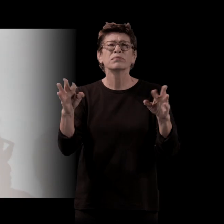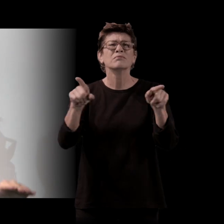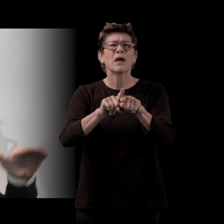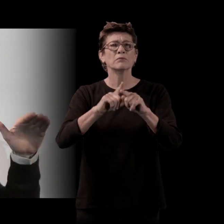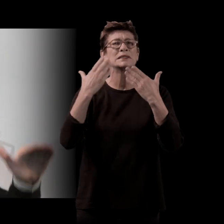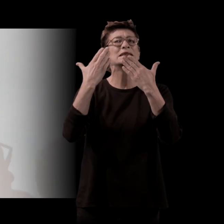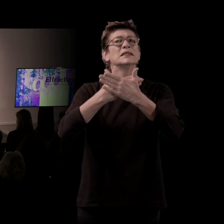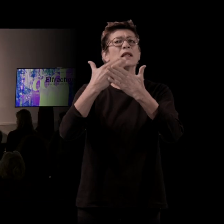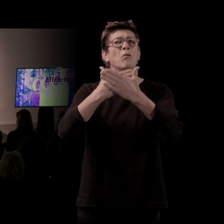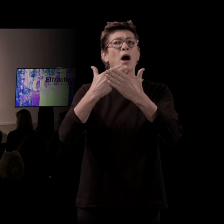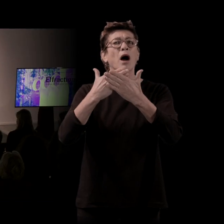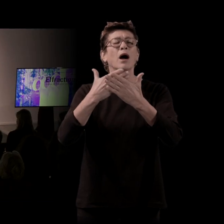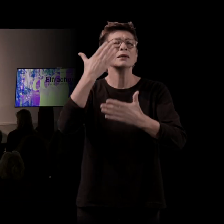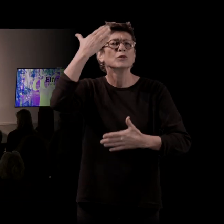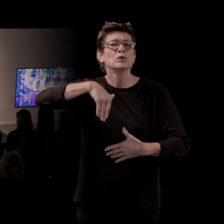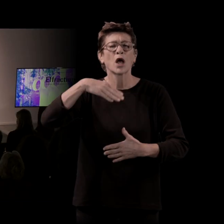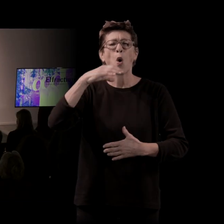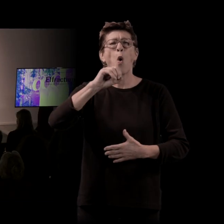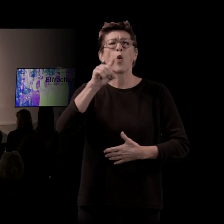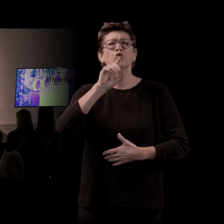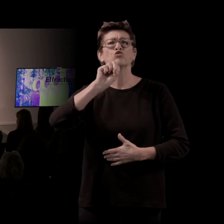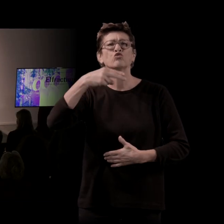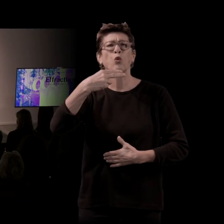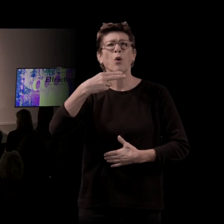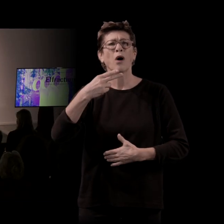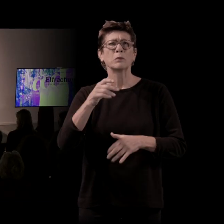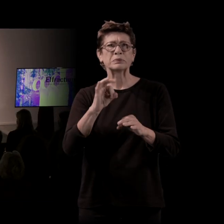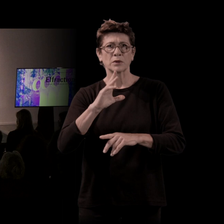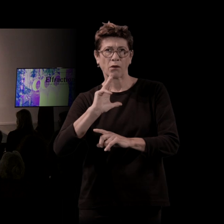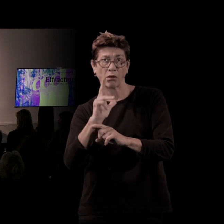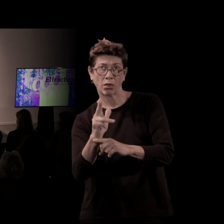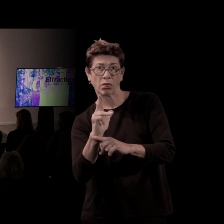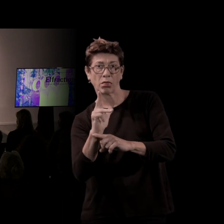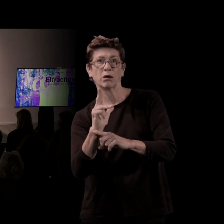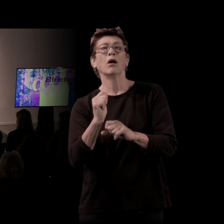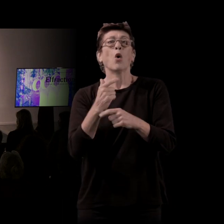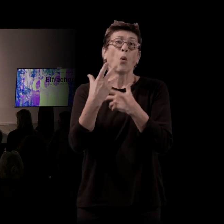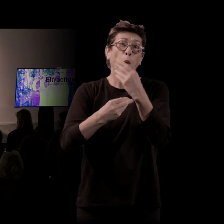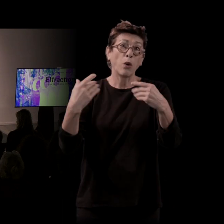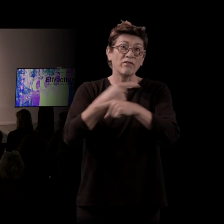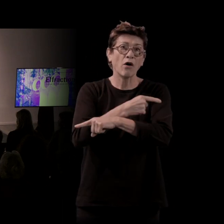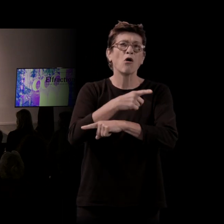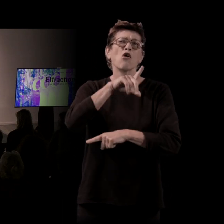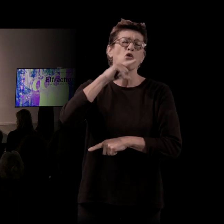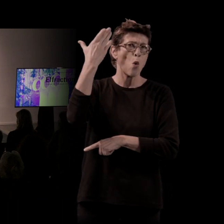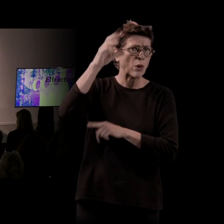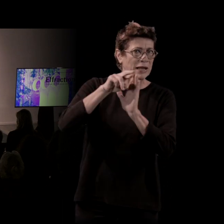Ozu qui met sa caméra à hauteur d'enfant. Ce n pas la même chose qu'Orson Welles. Évidemment. fait des... Comment dire ? Des